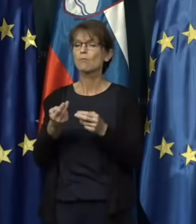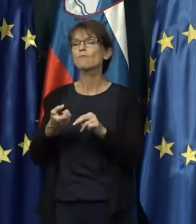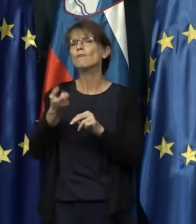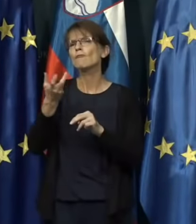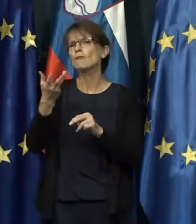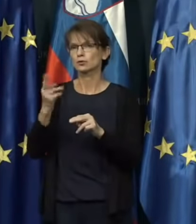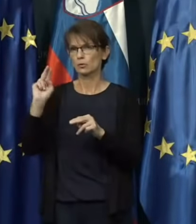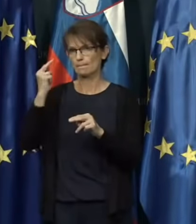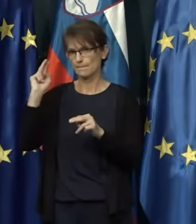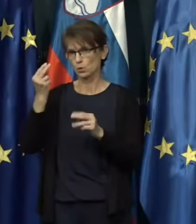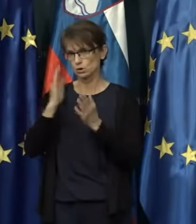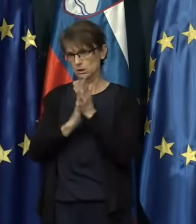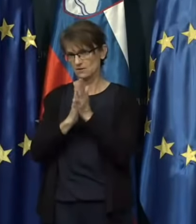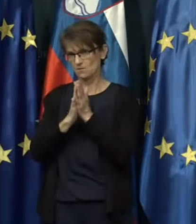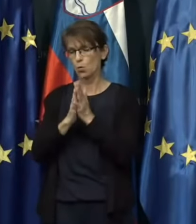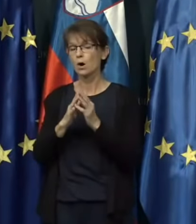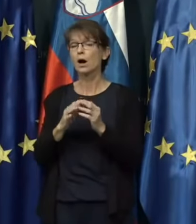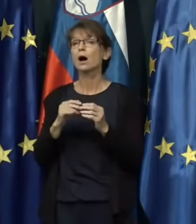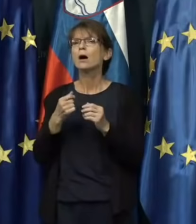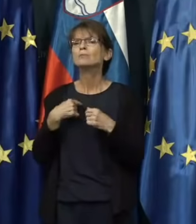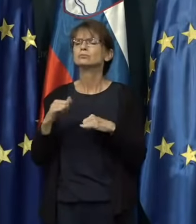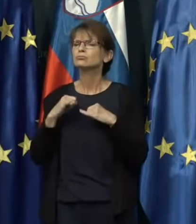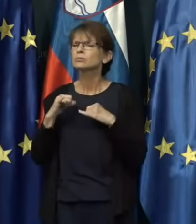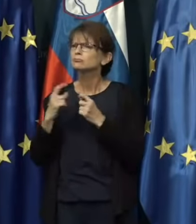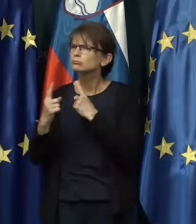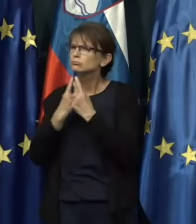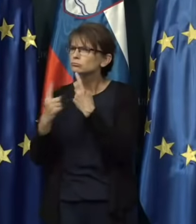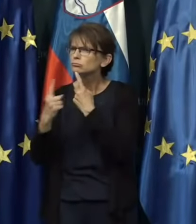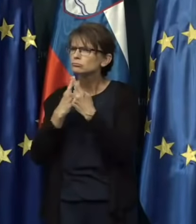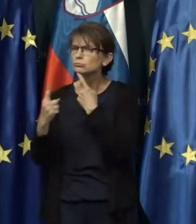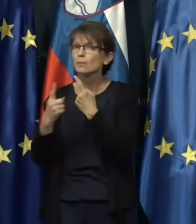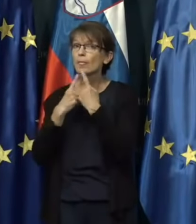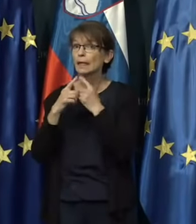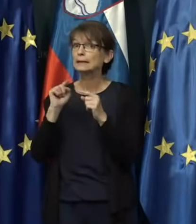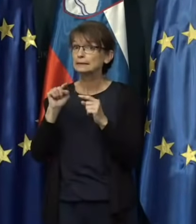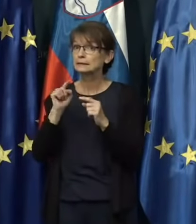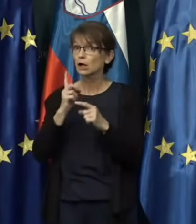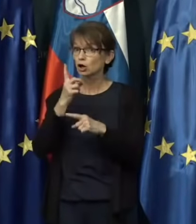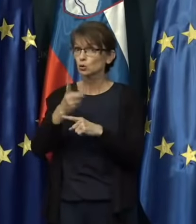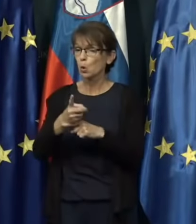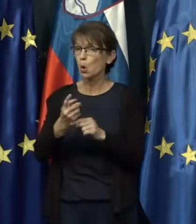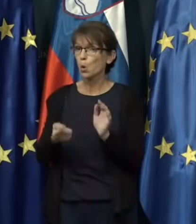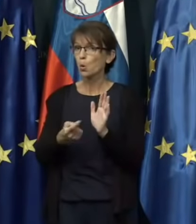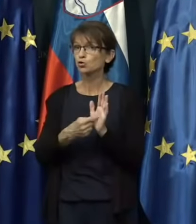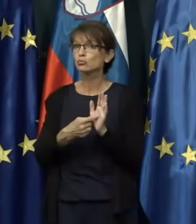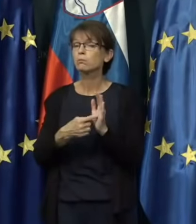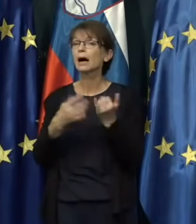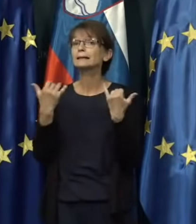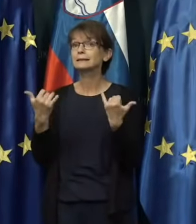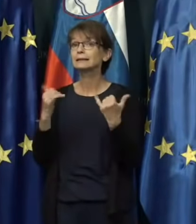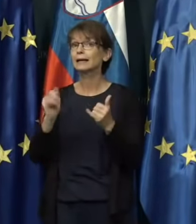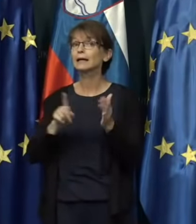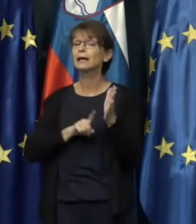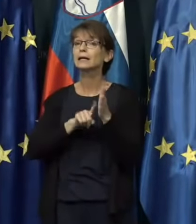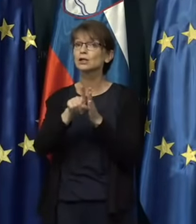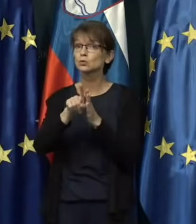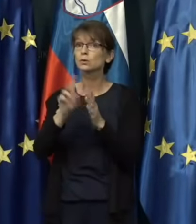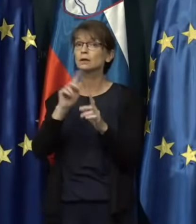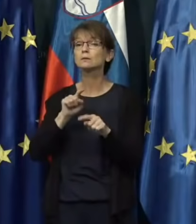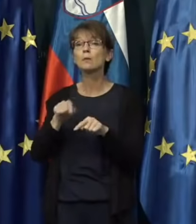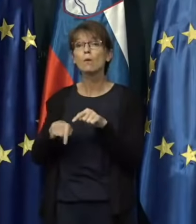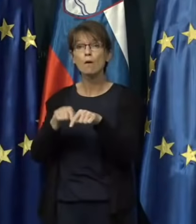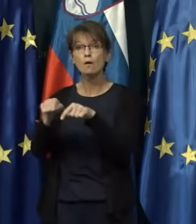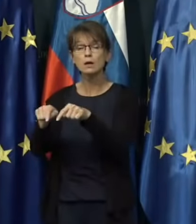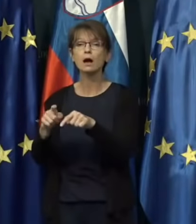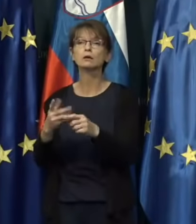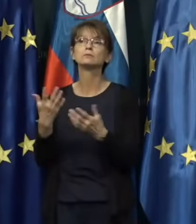Mi smo se z njimi intenzivno pogovarjali in ta določba je sedaj rezultat in korak